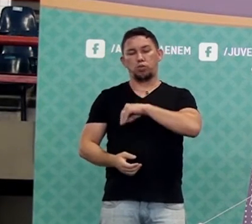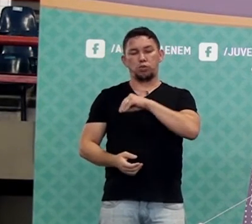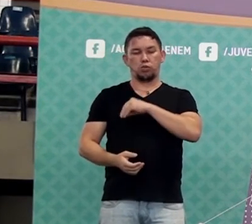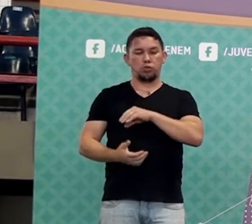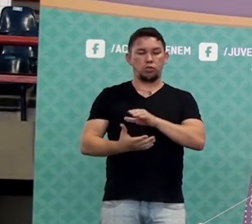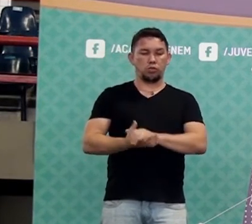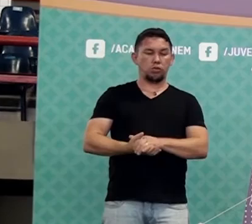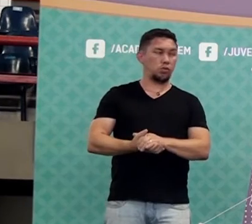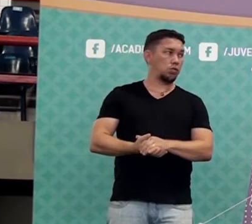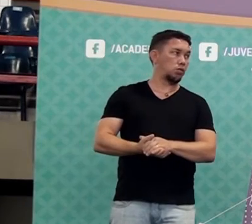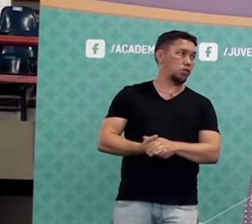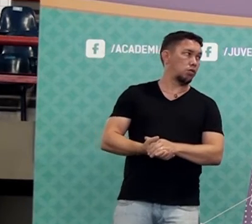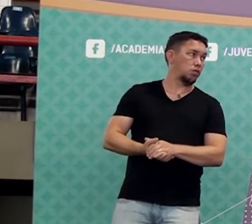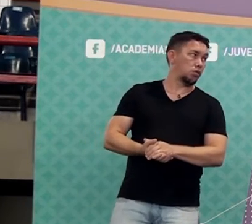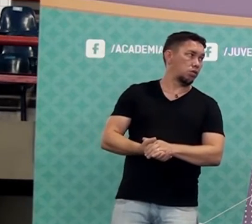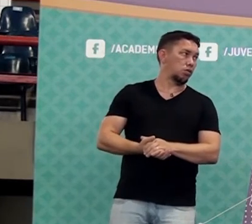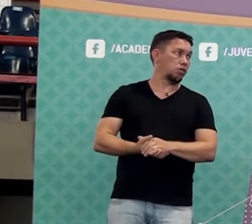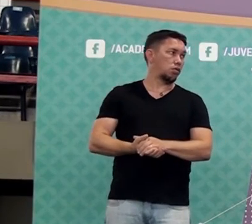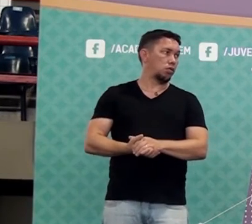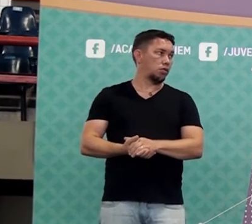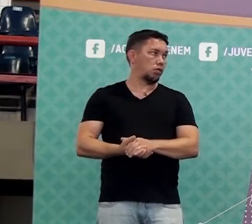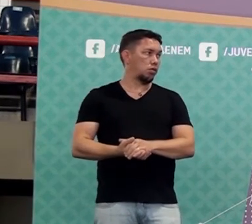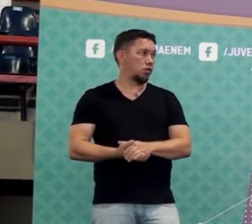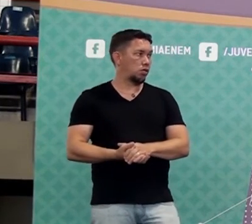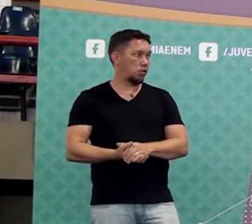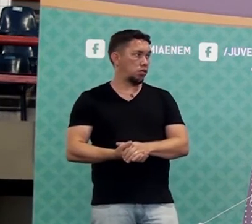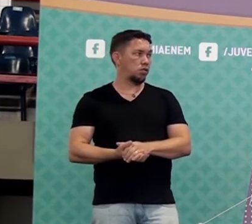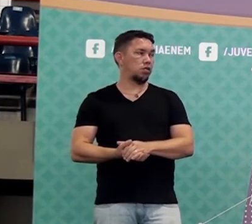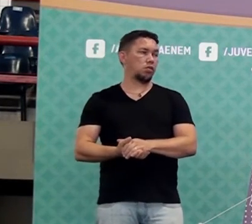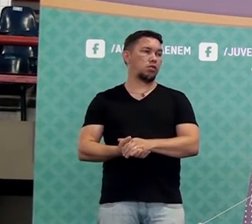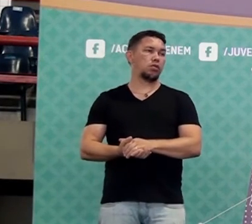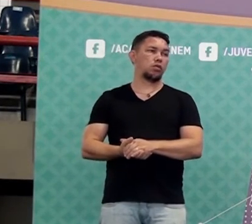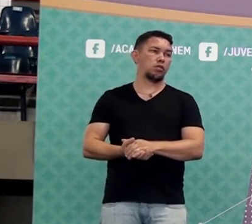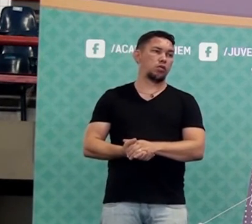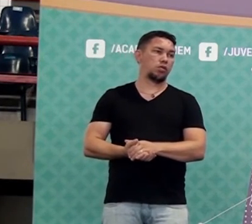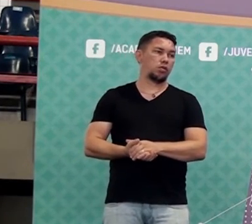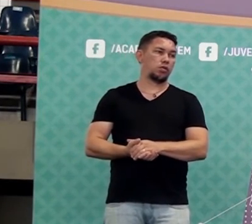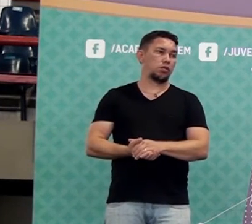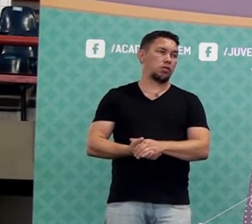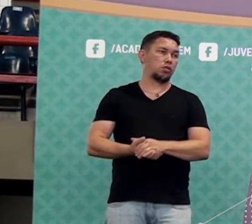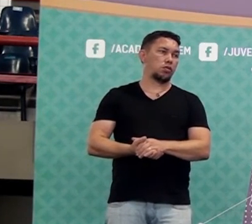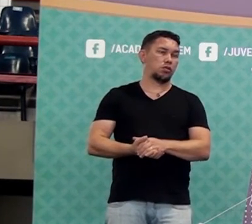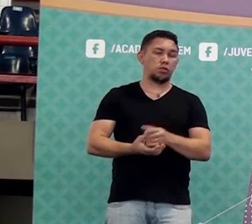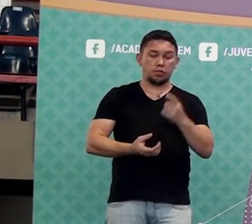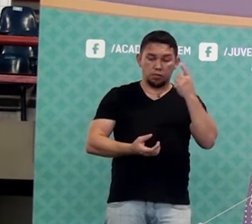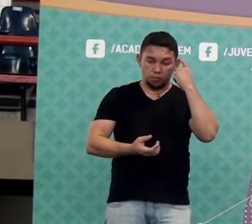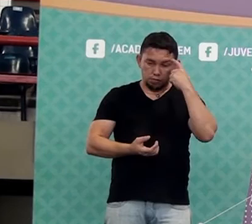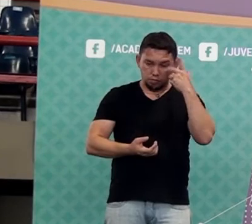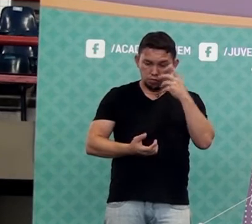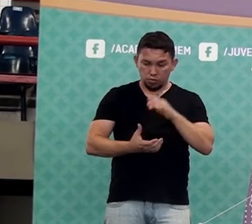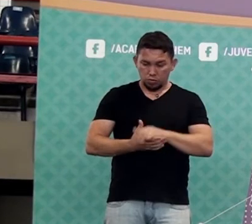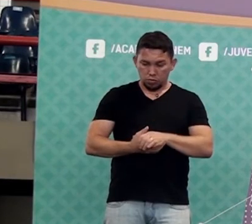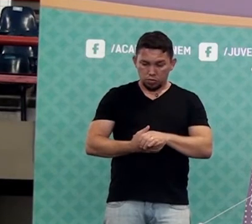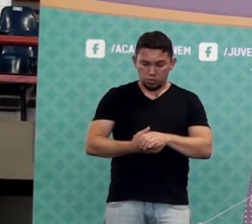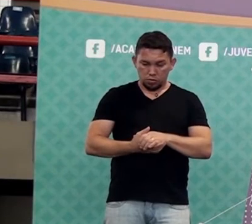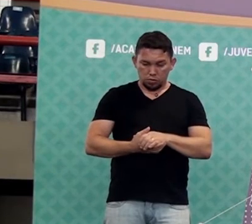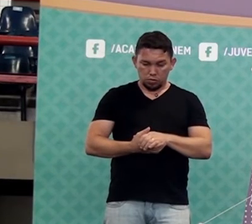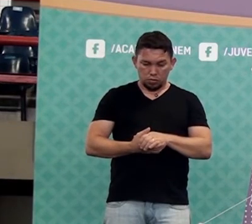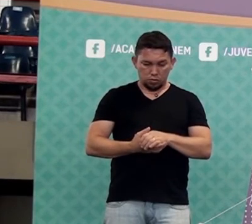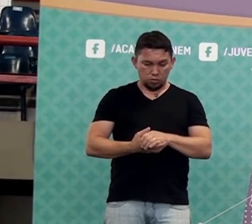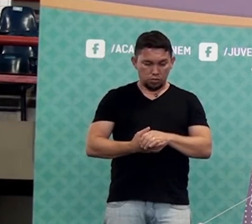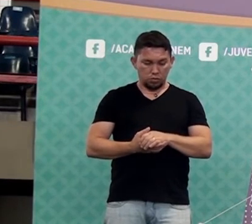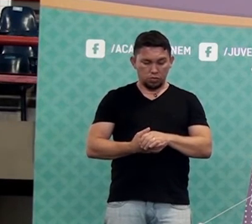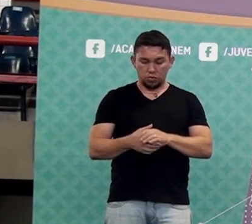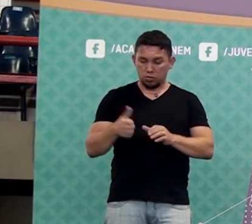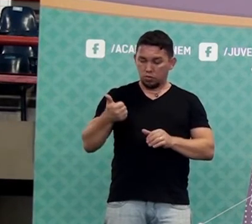Professor, eu estou preocupado com esse teor. 10 segundos aqui, eu fico doidinho aqui, não consigo não. Consegue. Sabe por quê? Vamos pensar assim. Quanto é 10